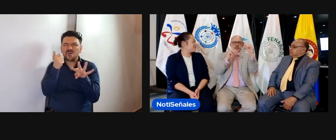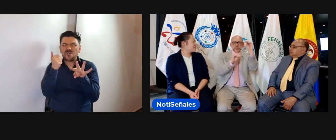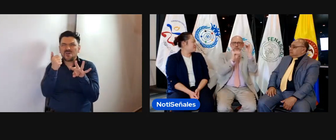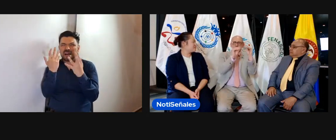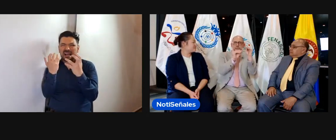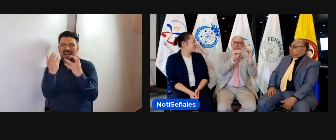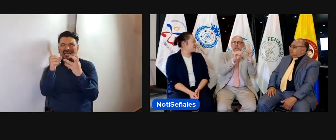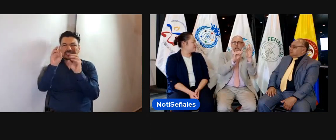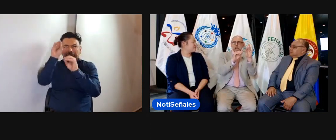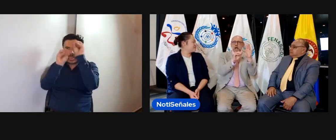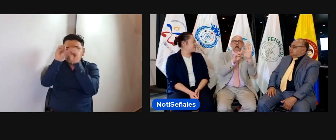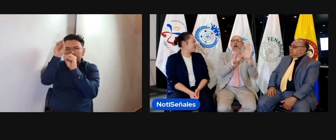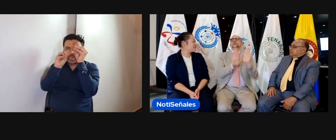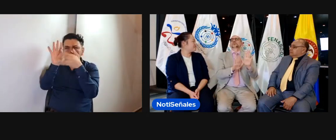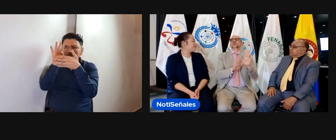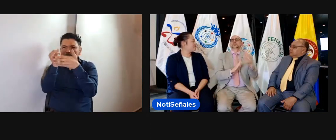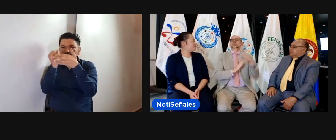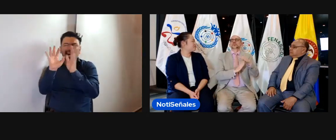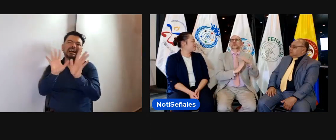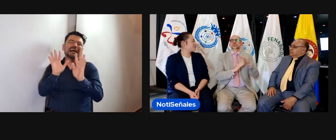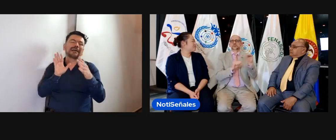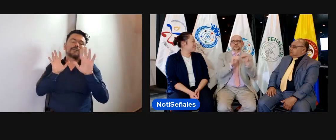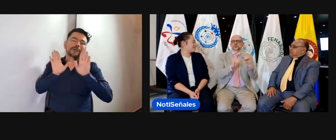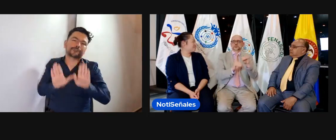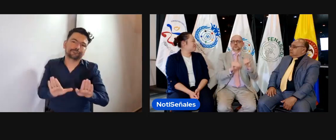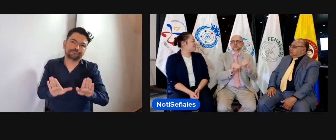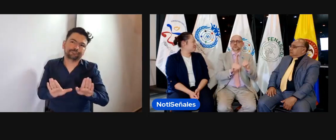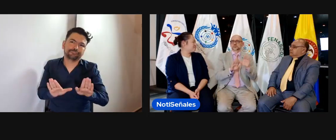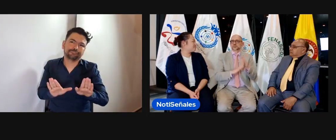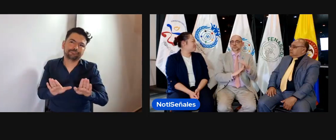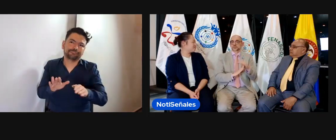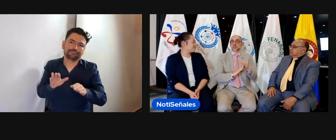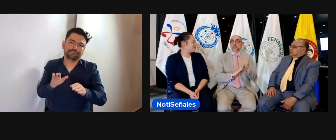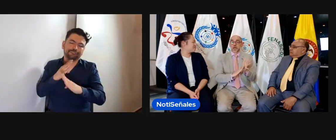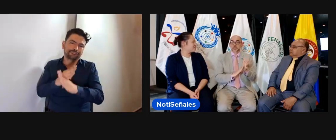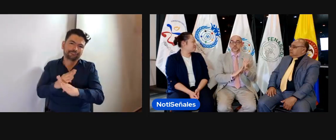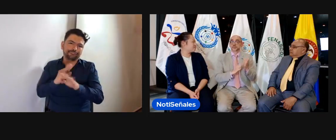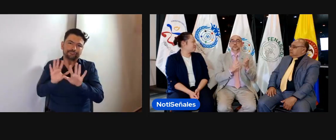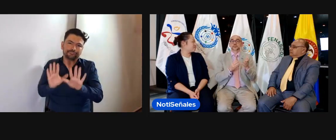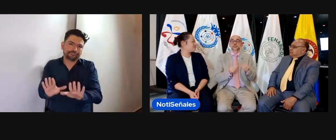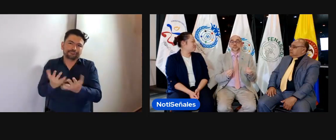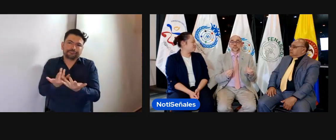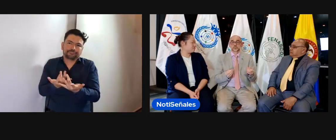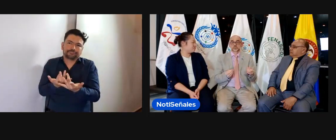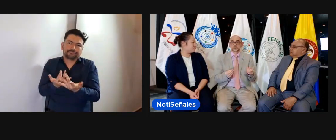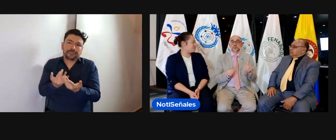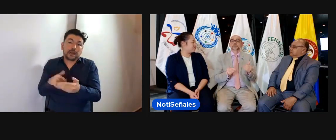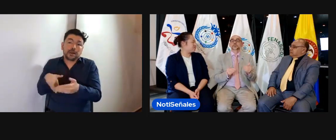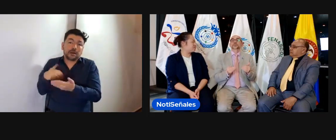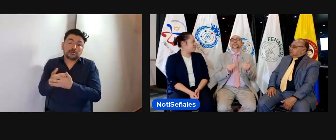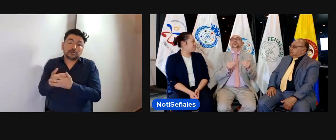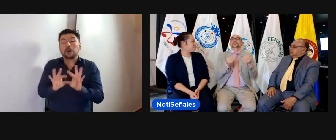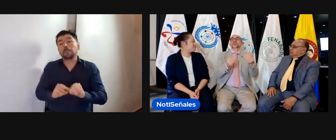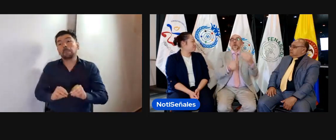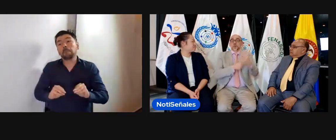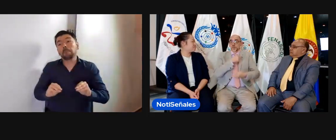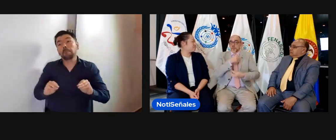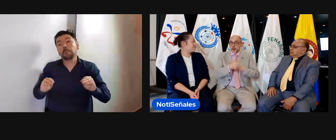causó ese cuestionamiento en ese momento en Sudáfrica, empezar a pensar si se tenía o no esa bandera.